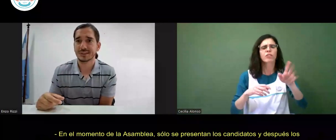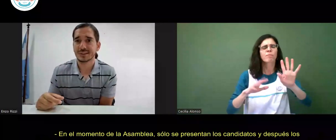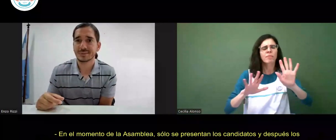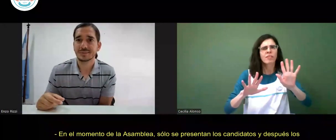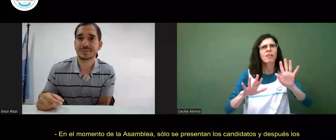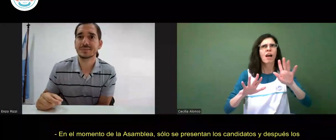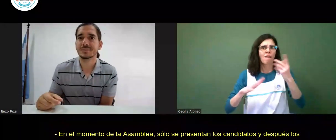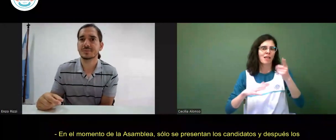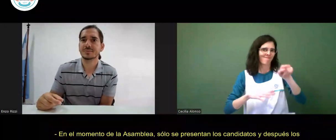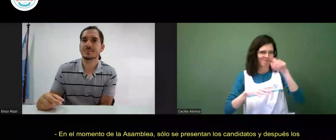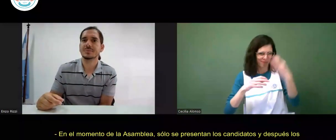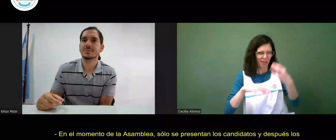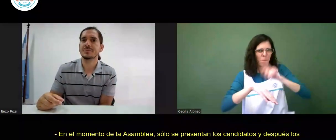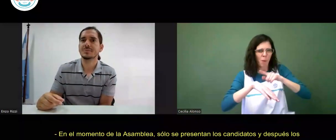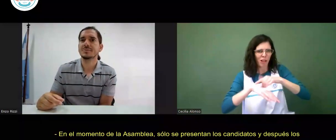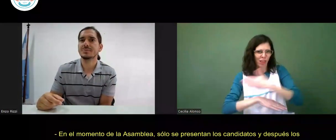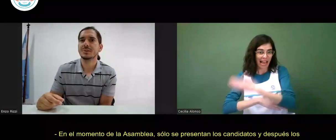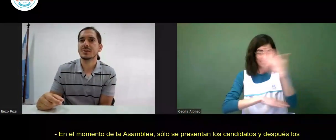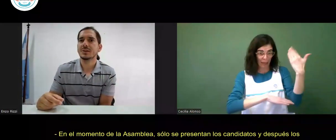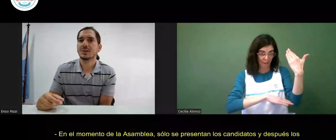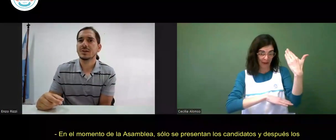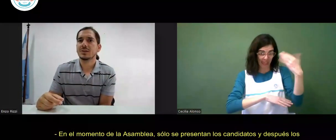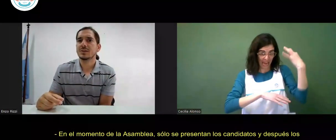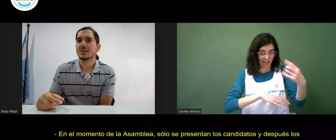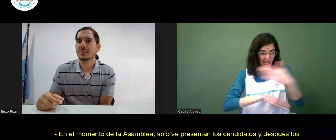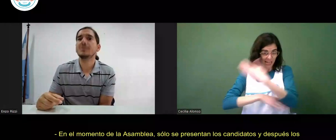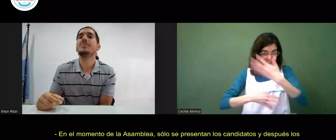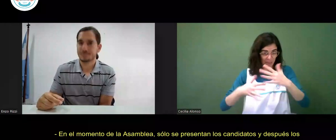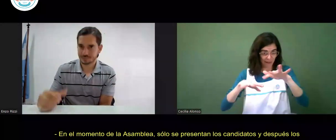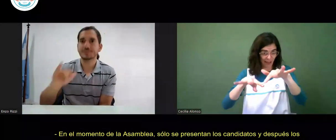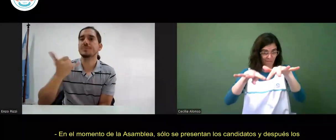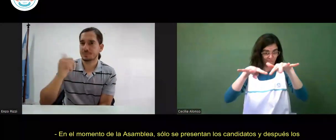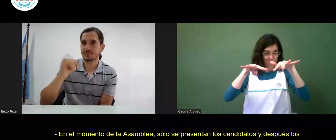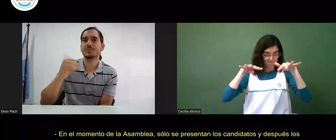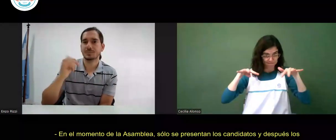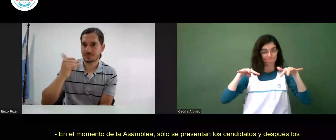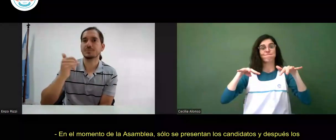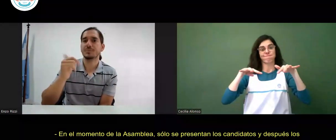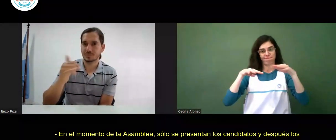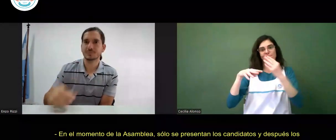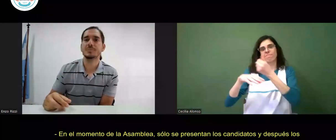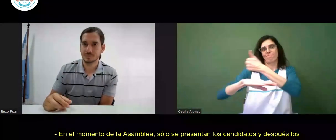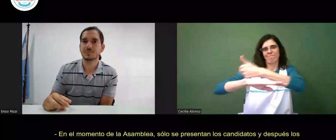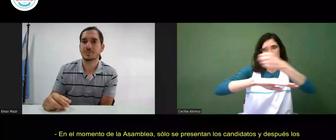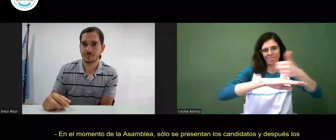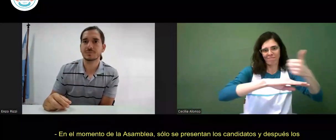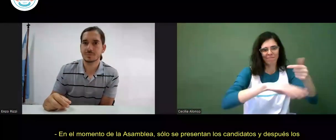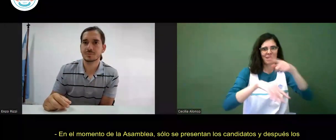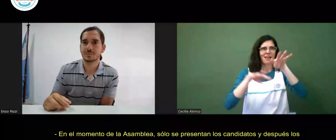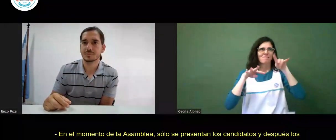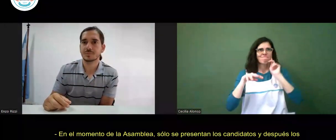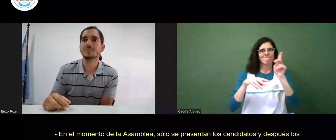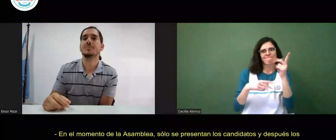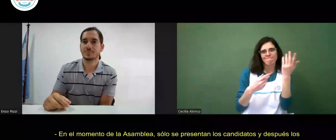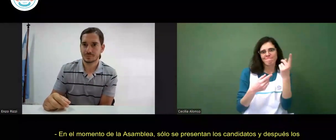asamblea solo se presentan los candidatos y después los delegados de las